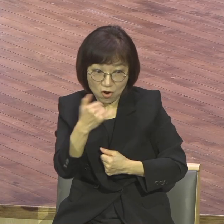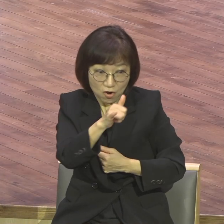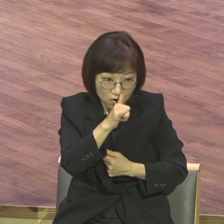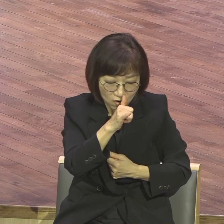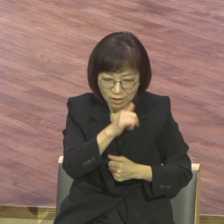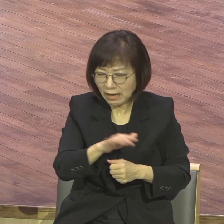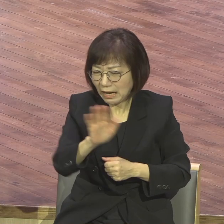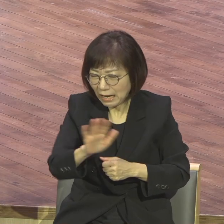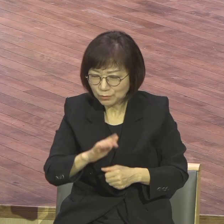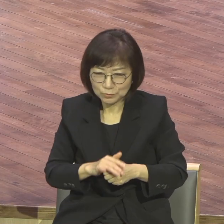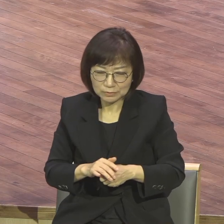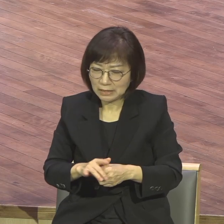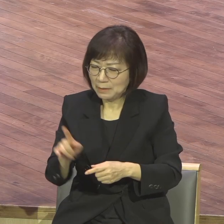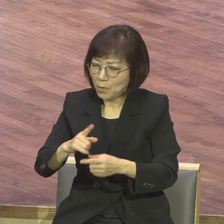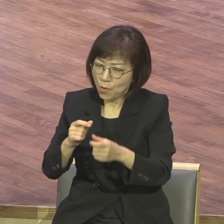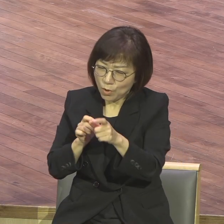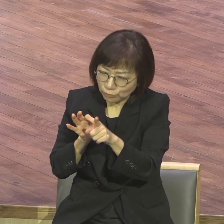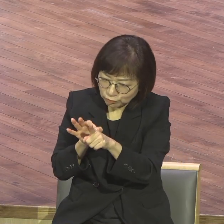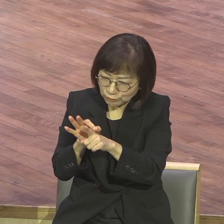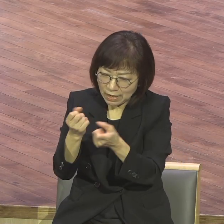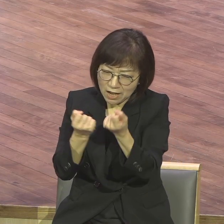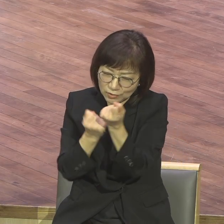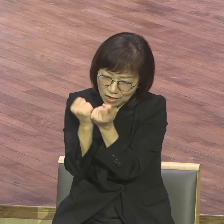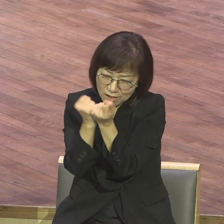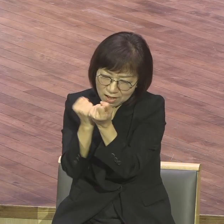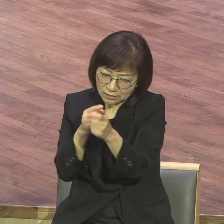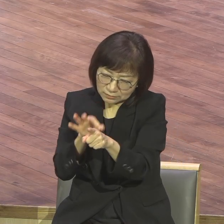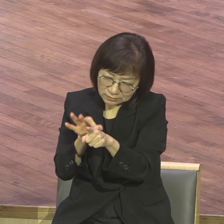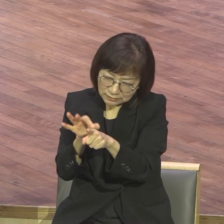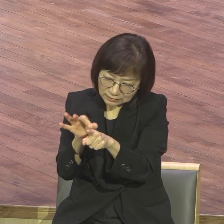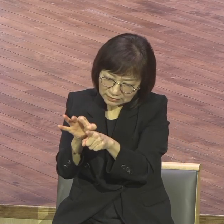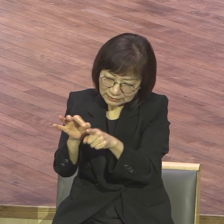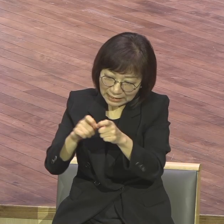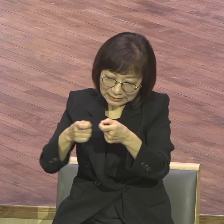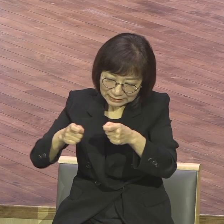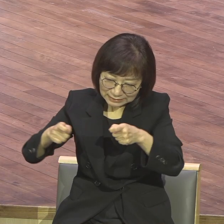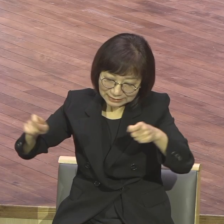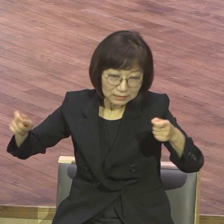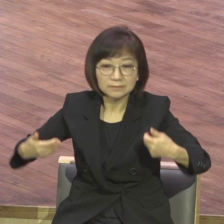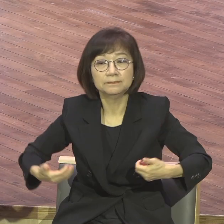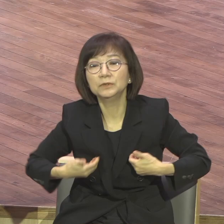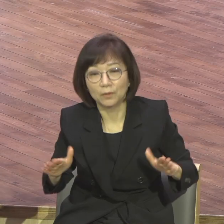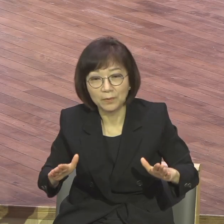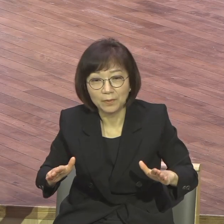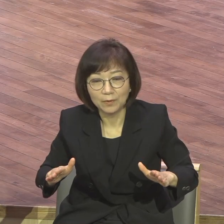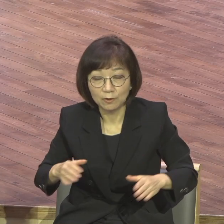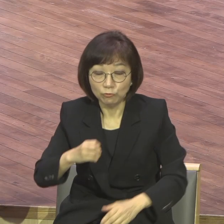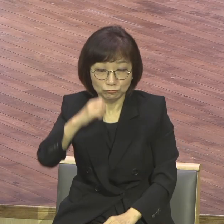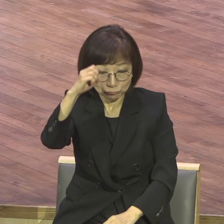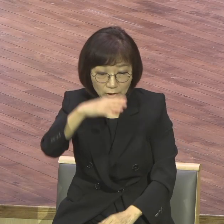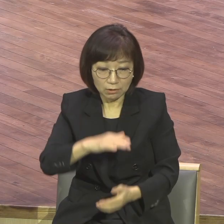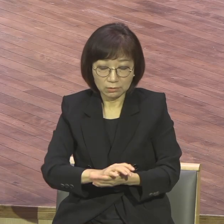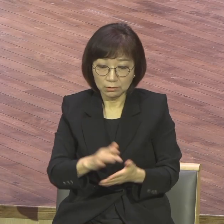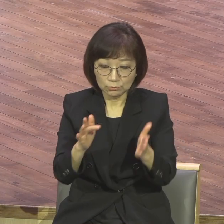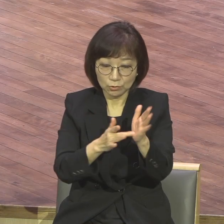변정하려 하지 않는다. 순수하게 단순하게 선포했고 믿고 살라고